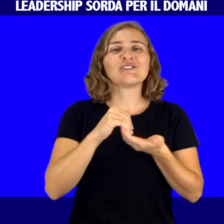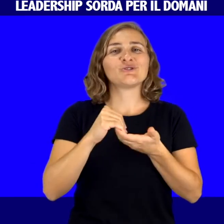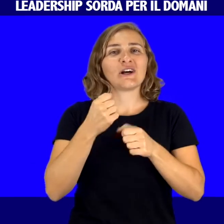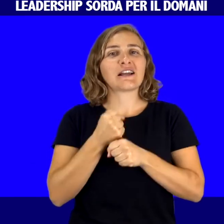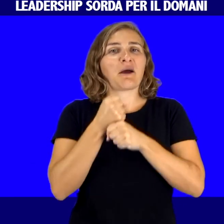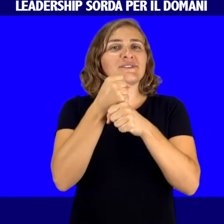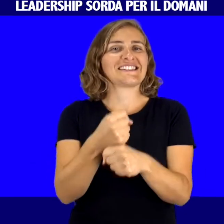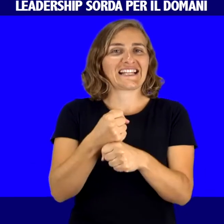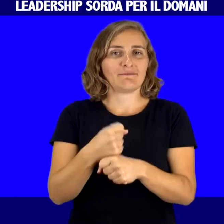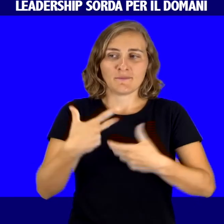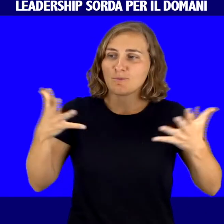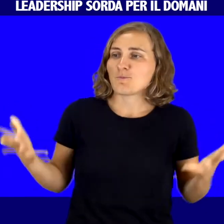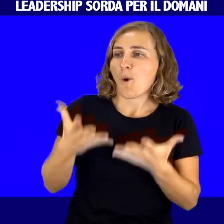promuovere i loro diritti umani.